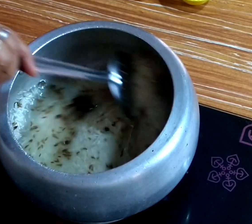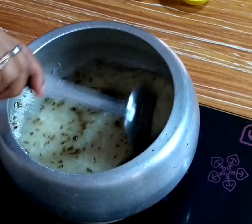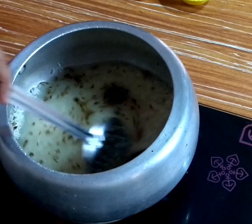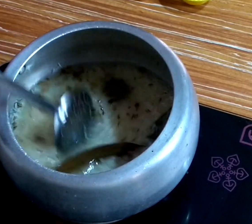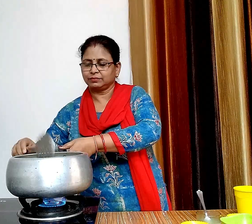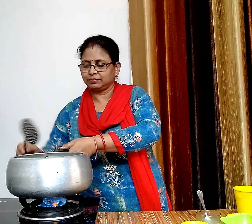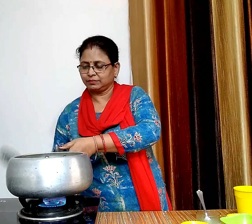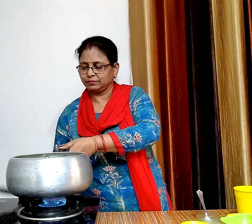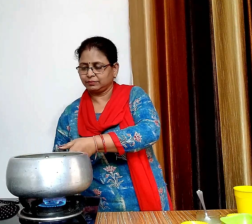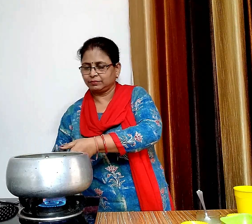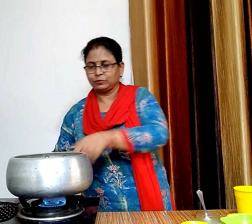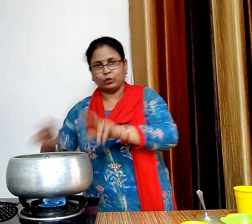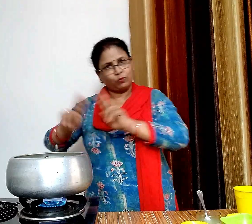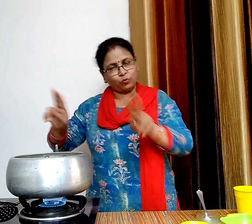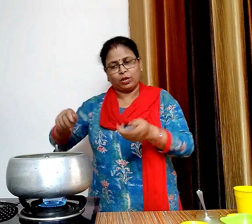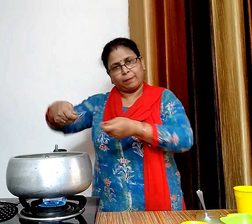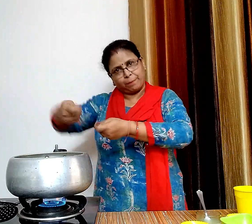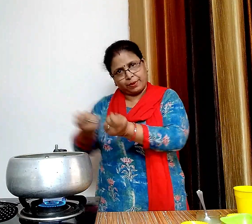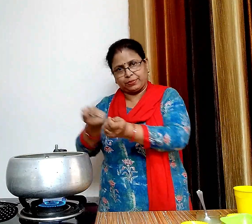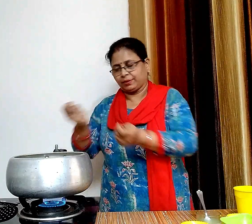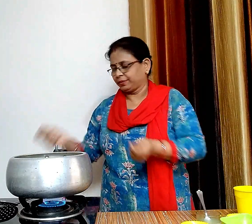और अच्छे से मिला का कुकर को बंद कर देंगे